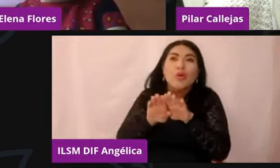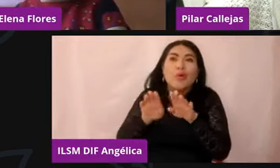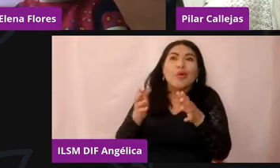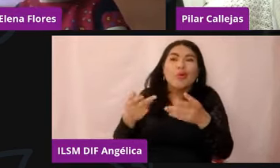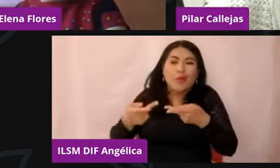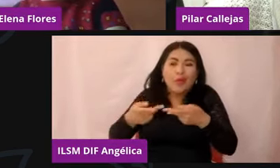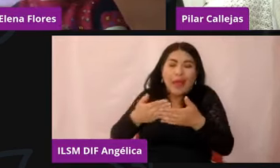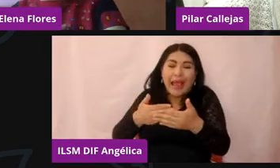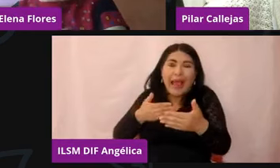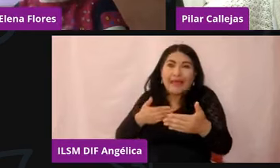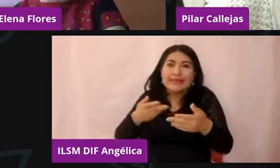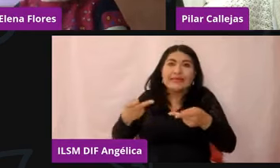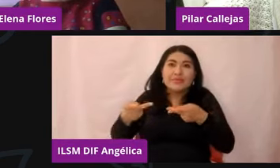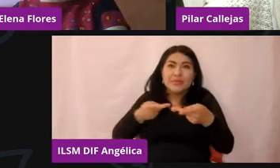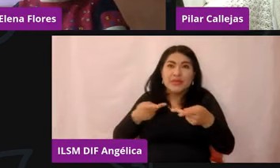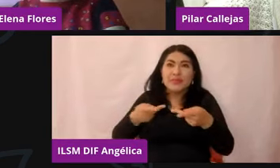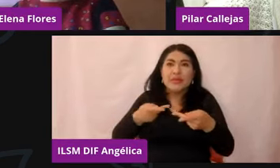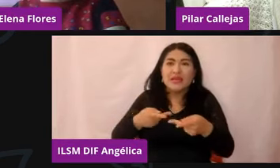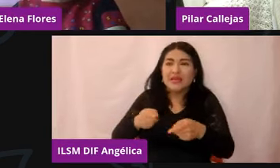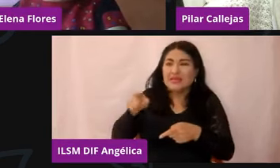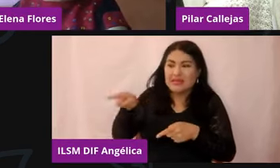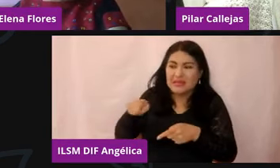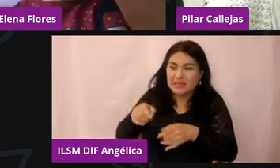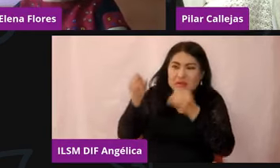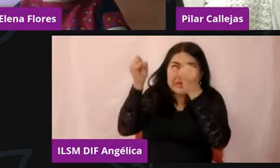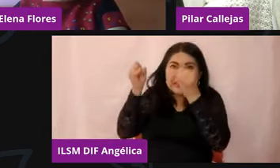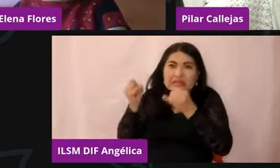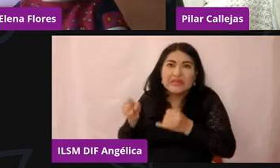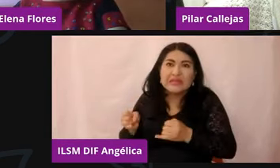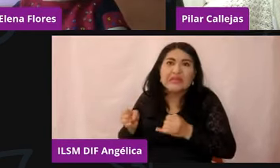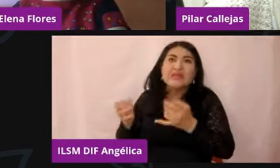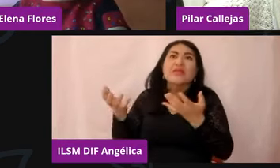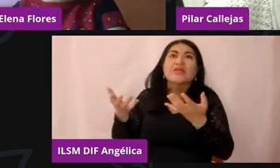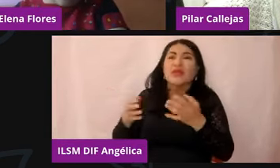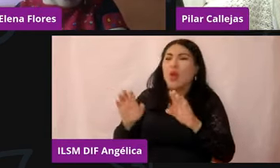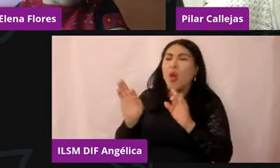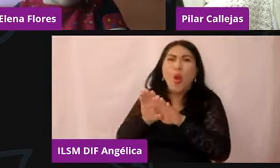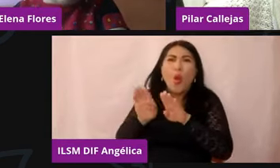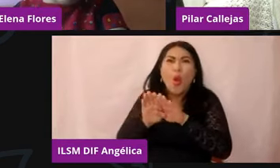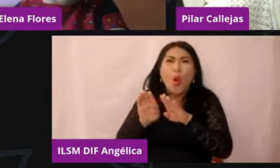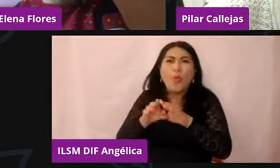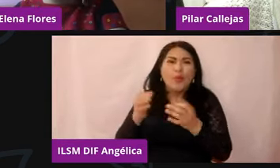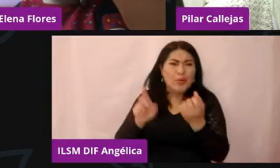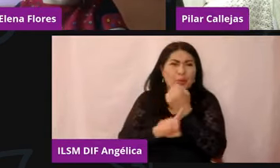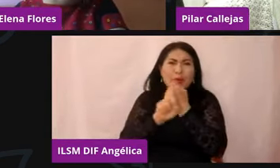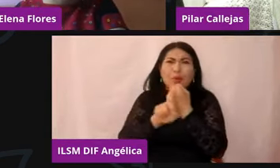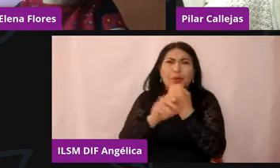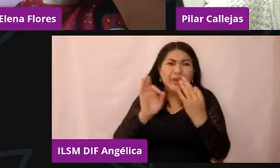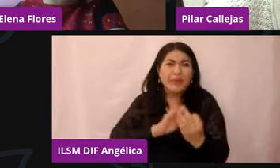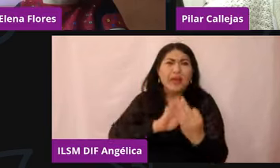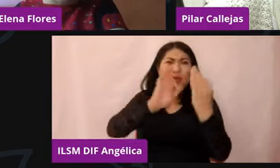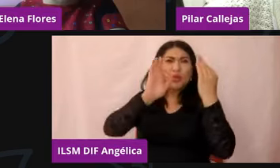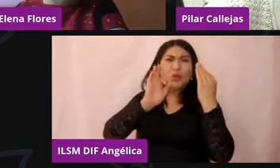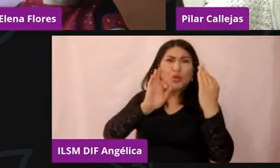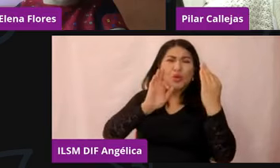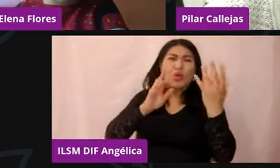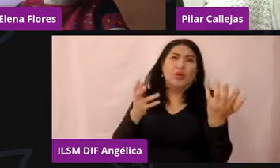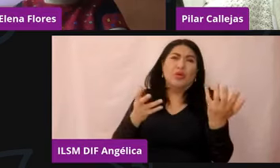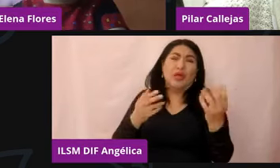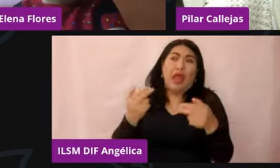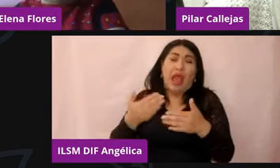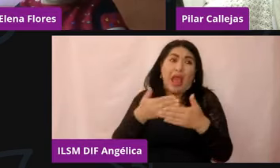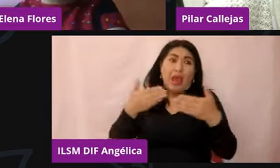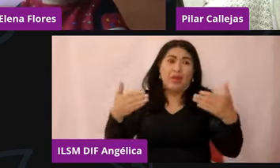preparando este terreno en sí mismos, en ellas y ellos para enfrentar y afrontar lo complejo del regreso,